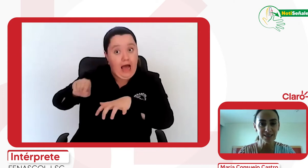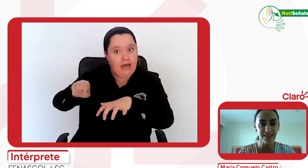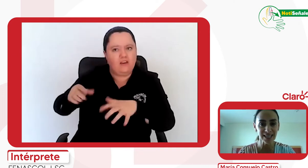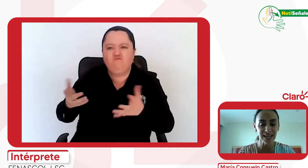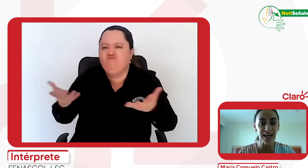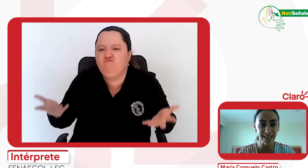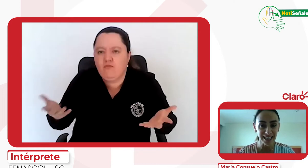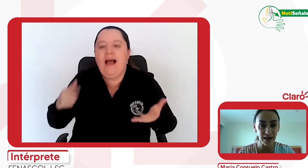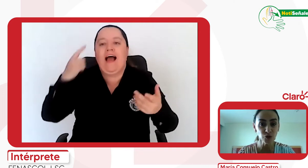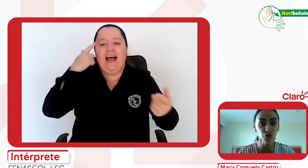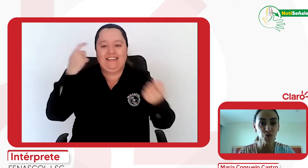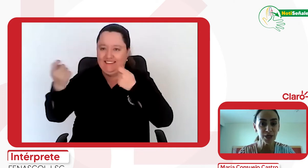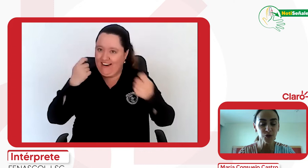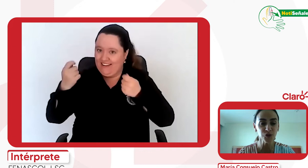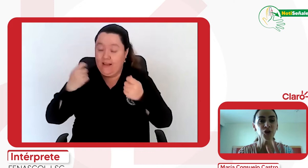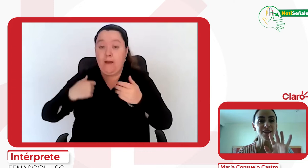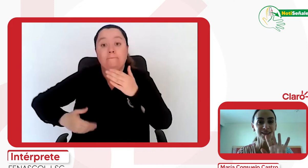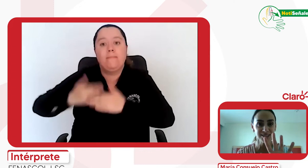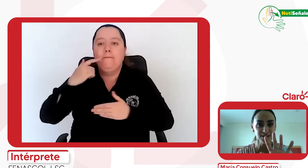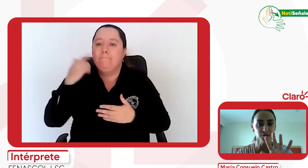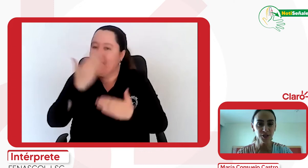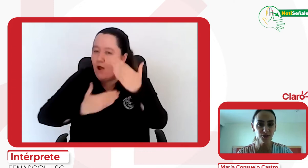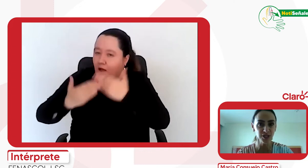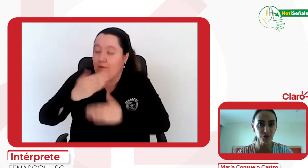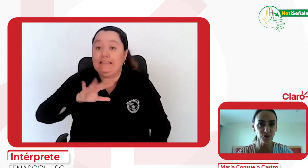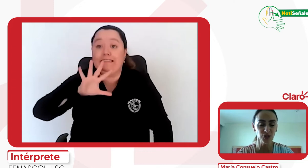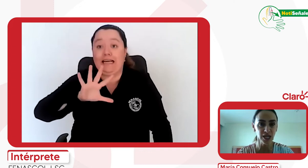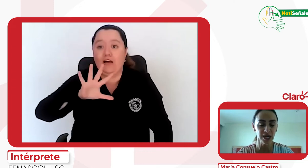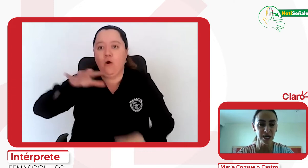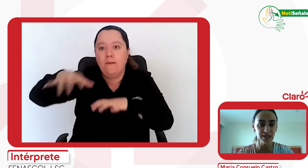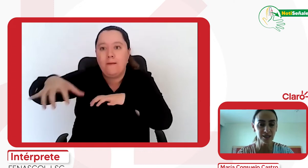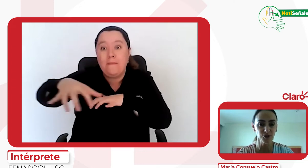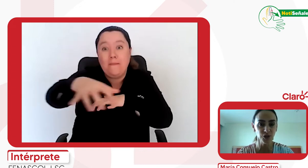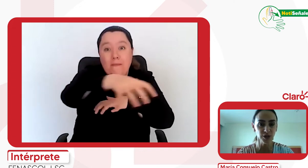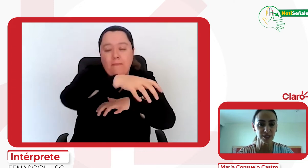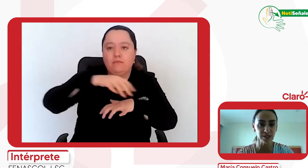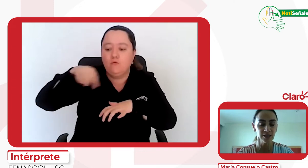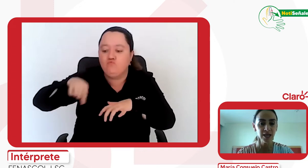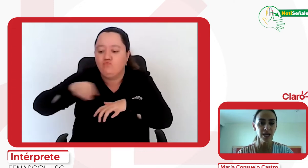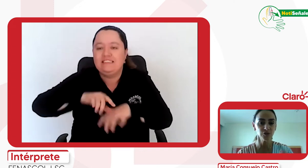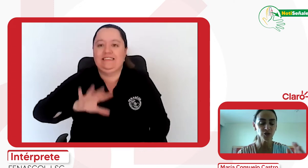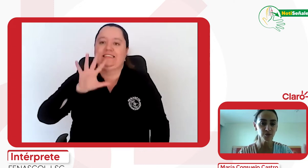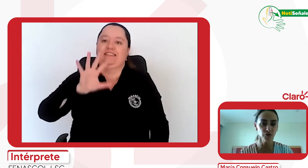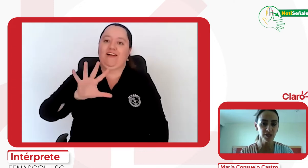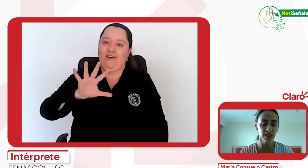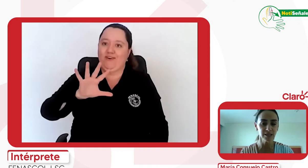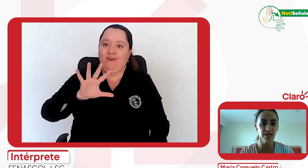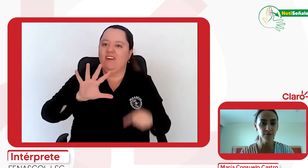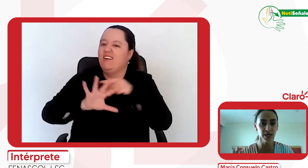estrategia. Arrancamos con un piloto de cinco de esos centros de atención y venta. Eso lo hicimos entre diciembre